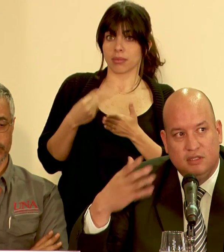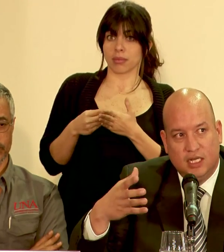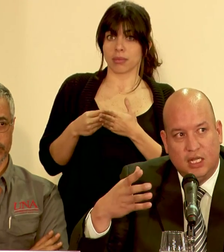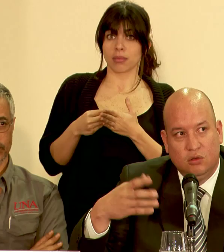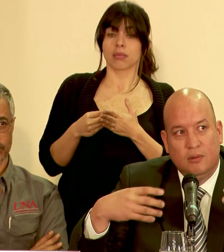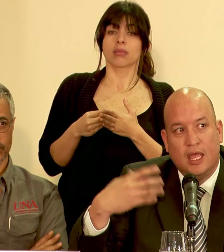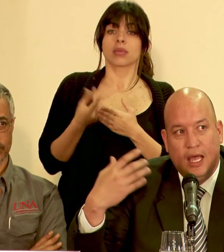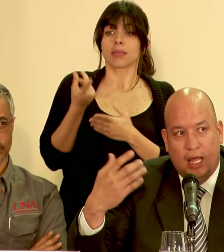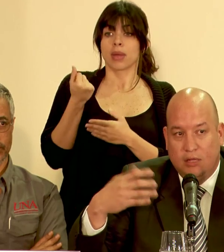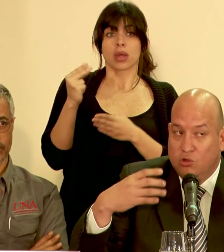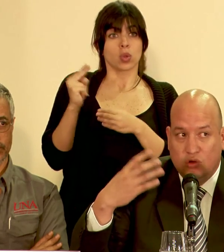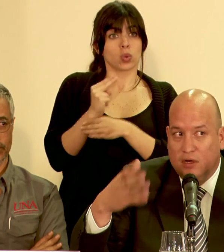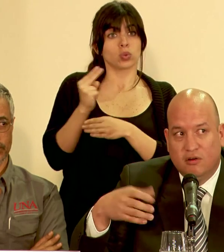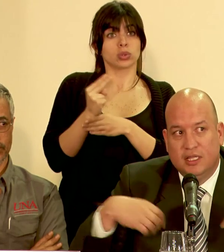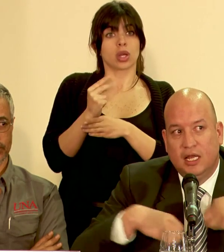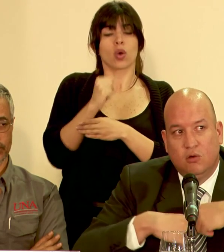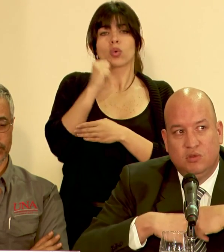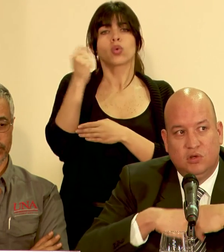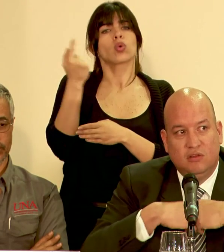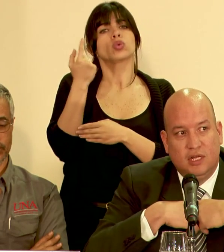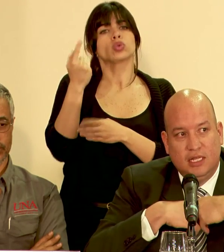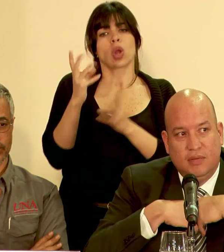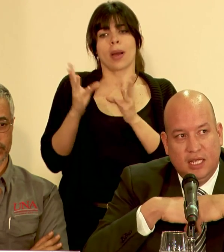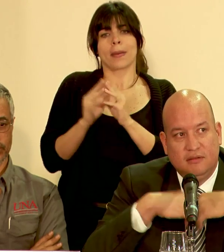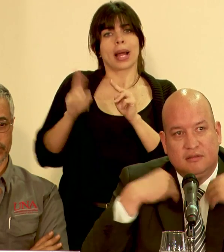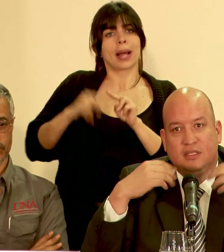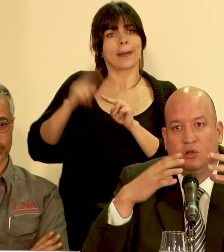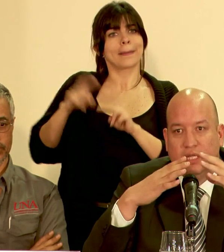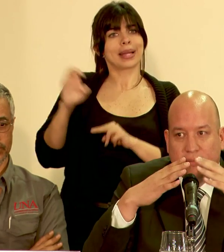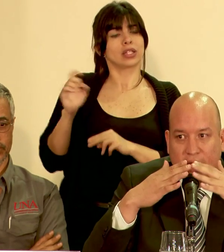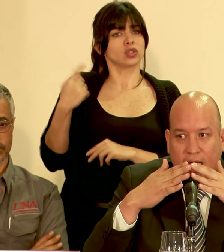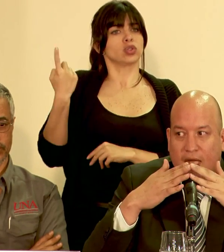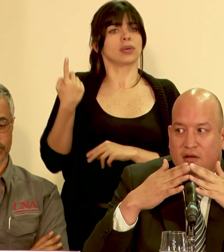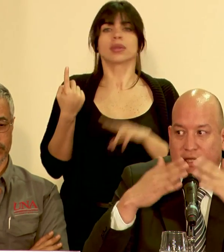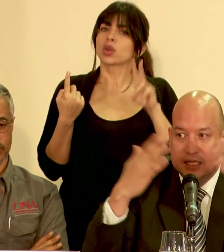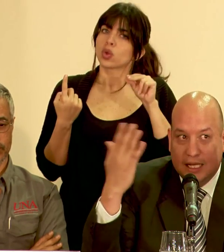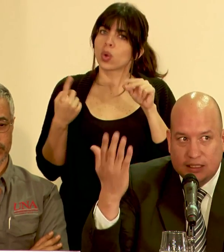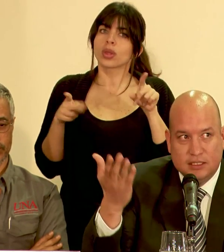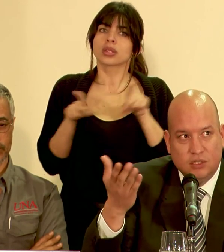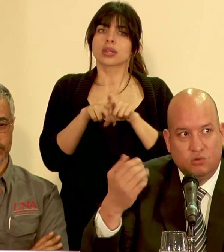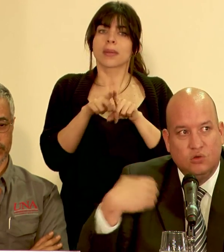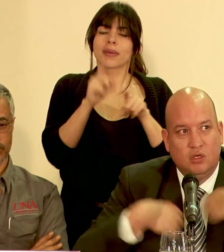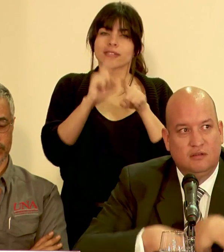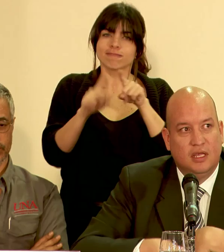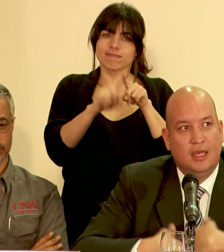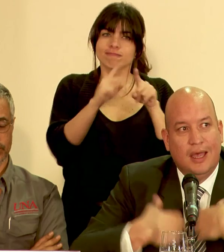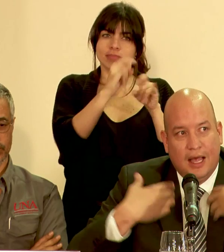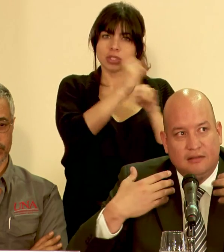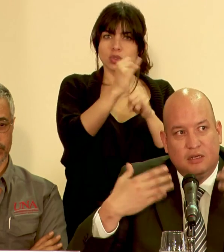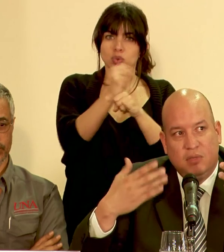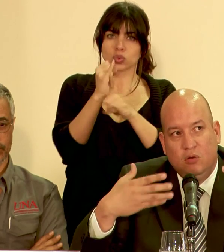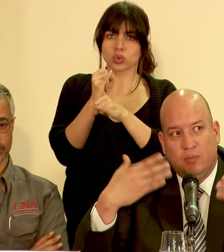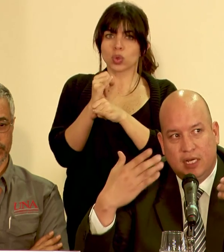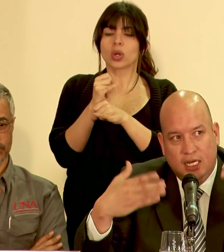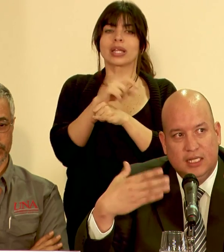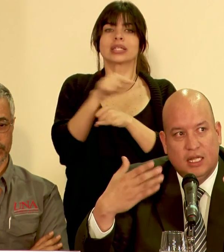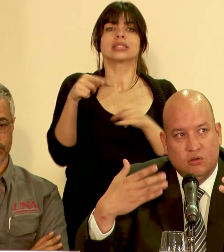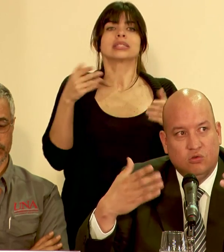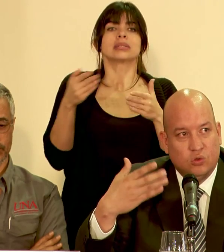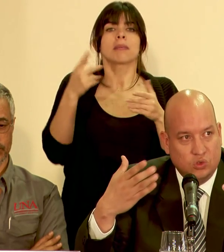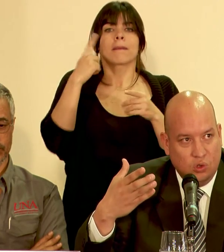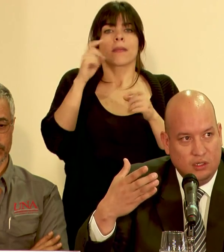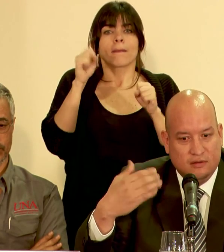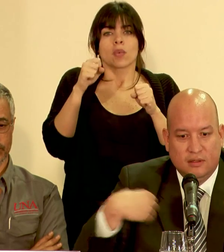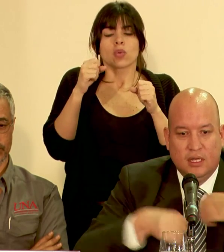han ido destinando no sólo a través de la Comisión Nacional de Emergencias sino también a través de las instituciones ha servido para ir